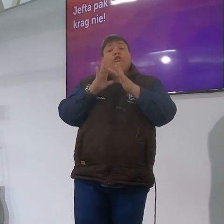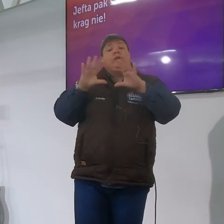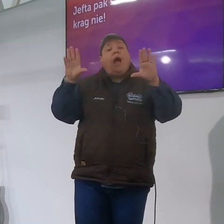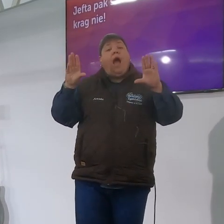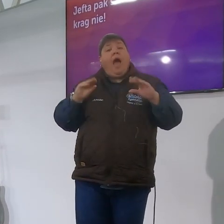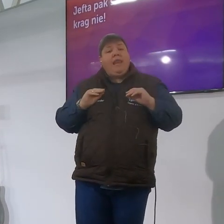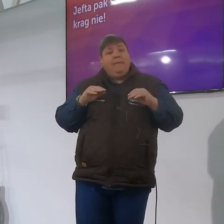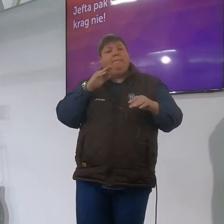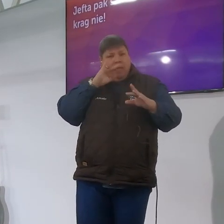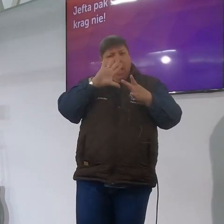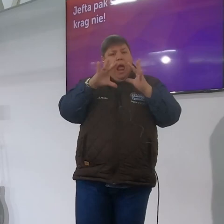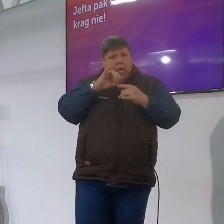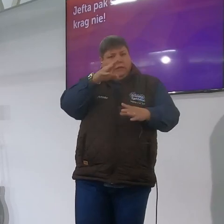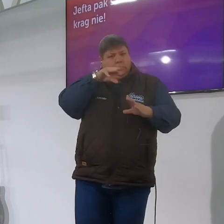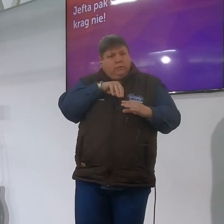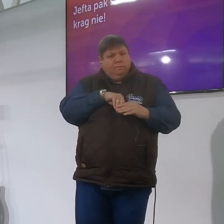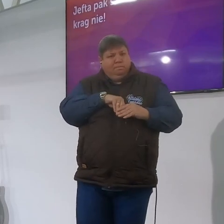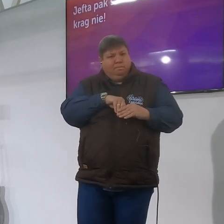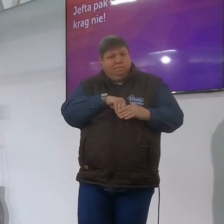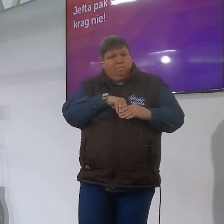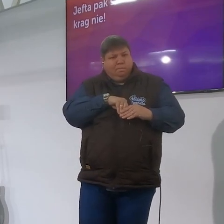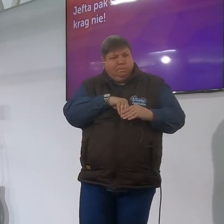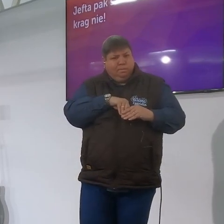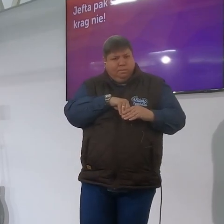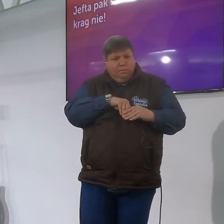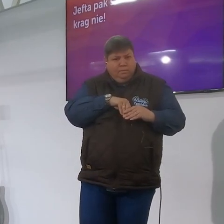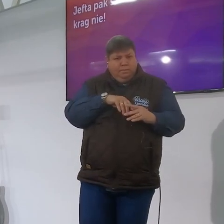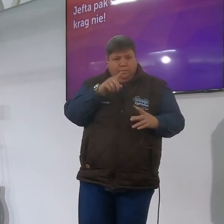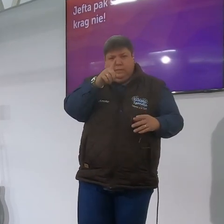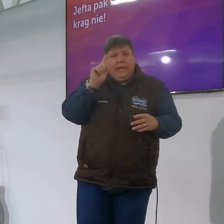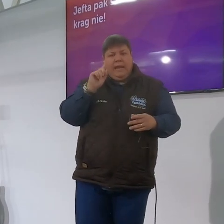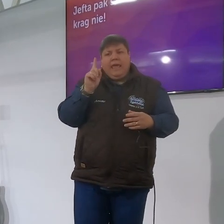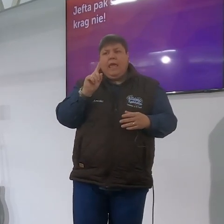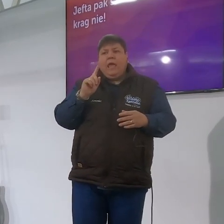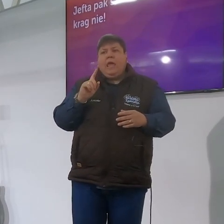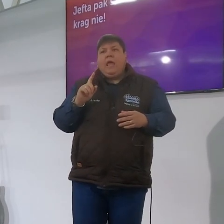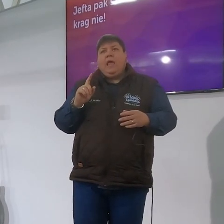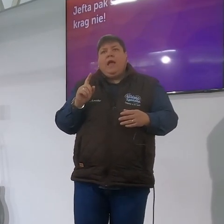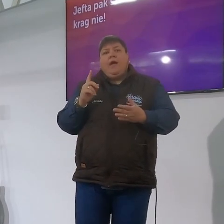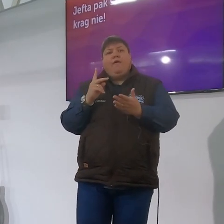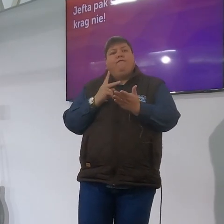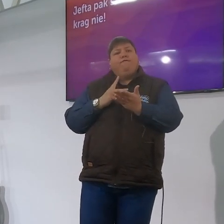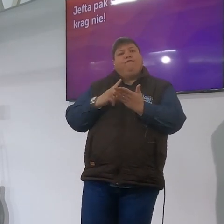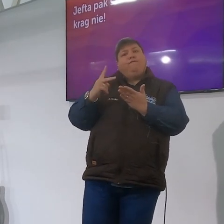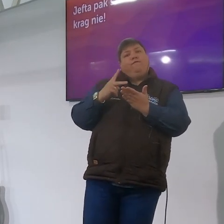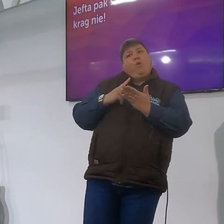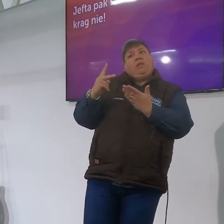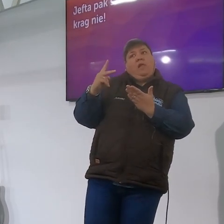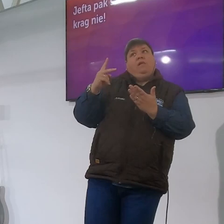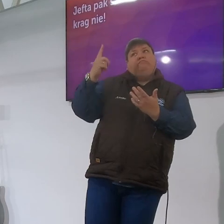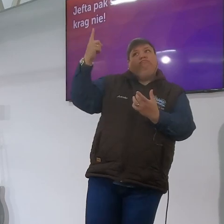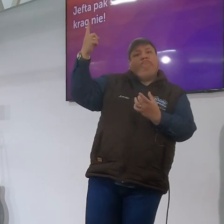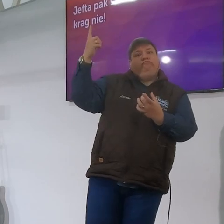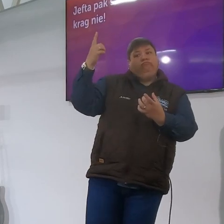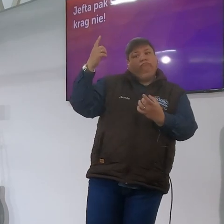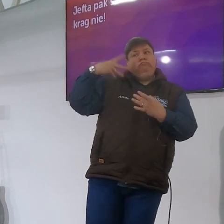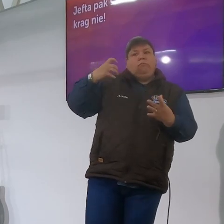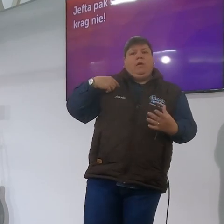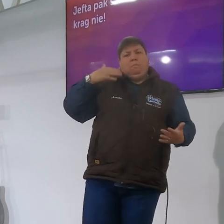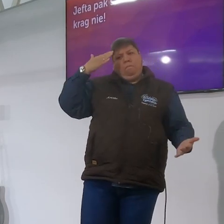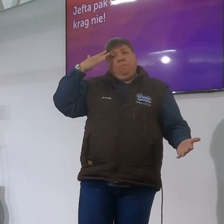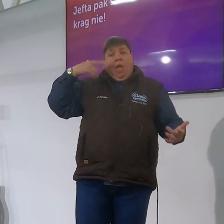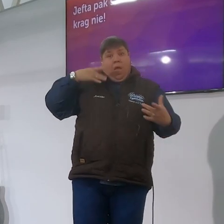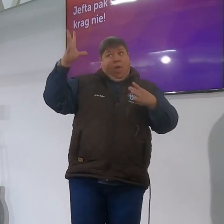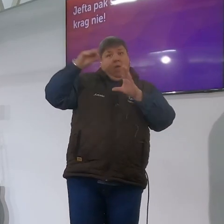het dan het jy die Heilige Geest in jou leven en jy in die voor verdeel van om in Godse wete kan loop dit beteken nog sties nie jy gaan alles weet nie